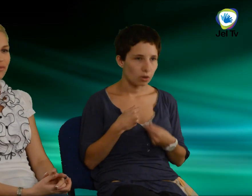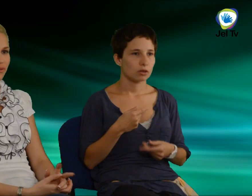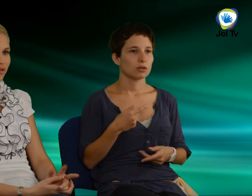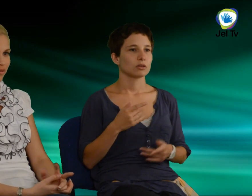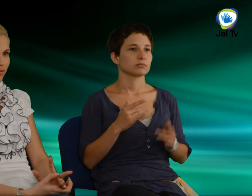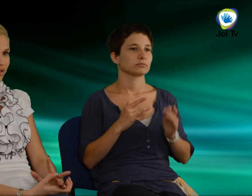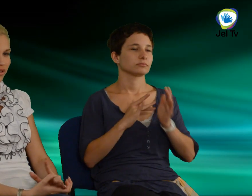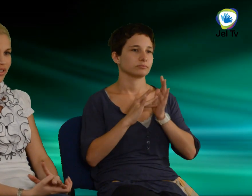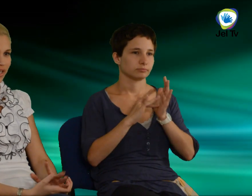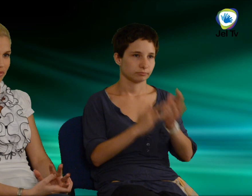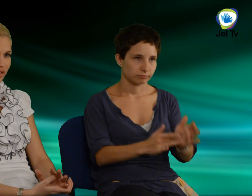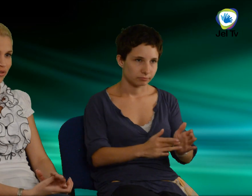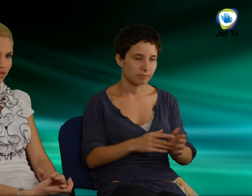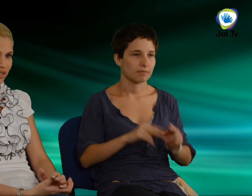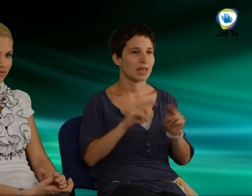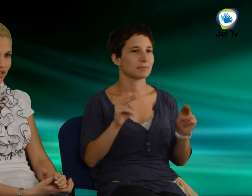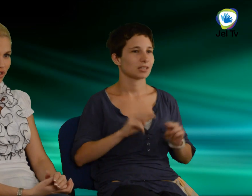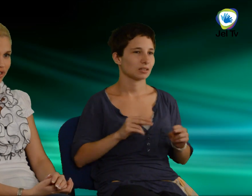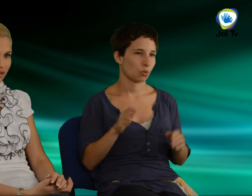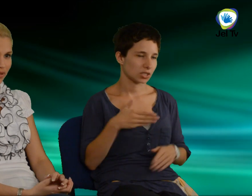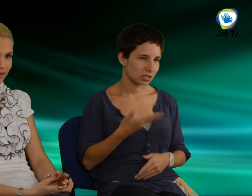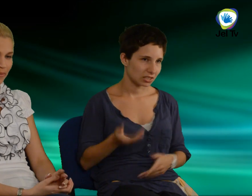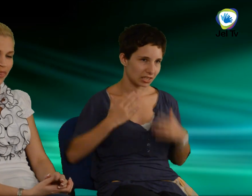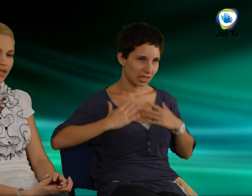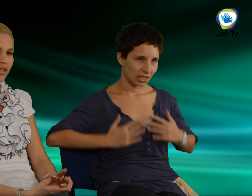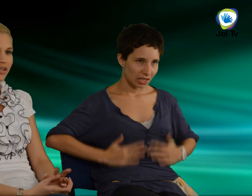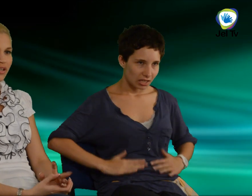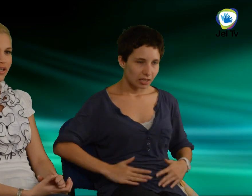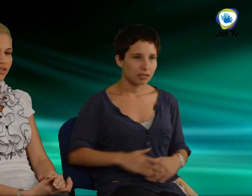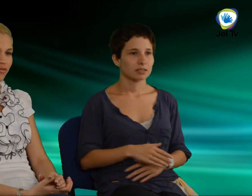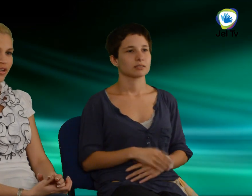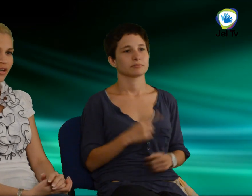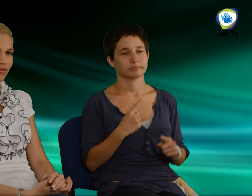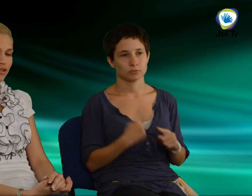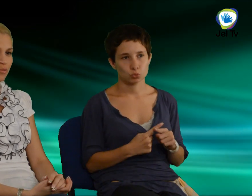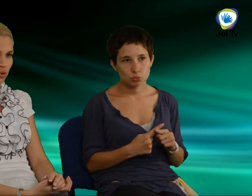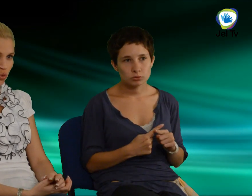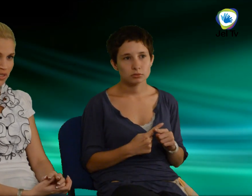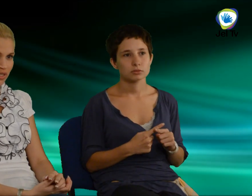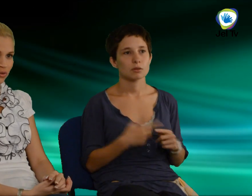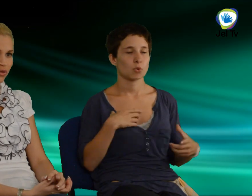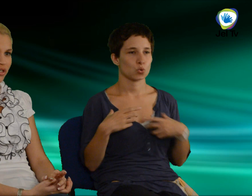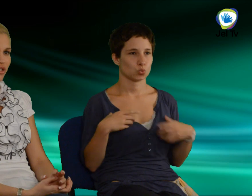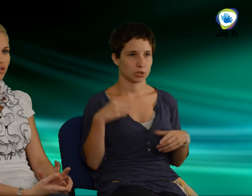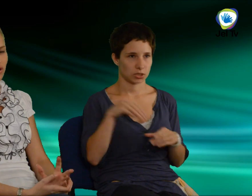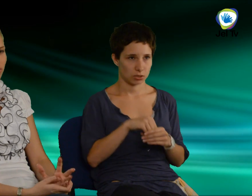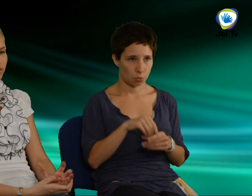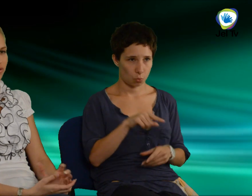magunkat mutatni nemzetközi viseletben, illetve volt produkció, és ahhoz